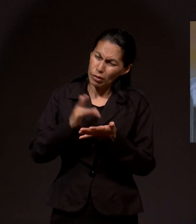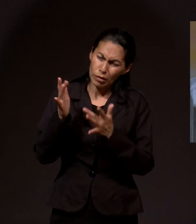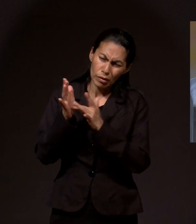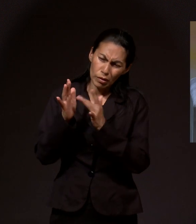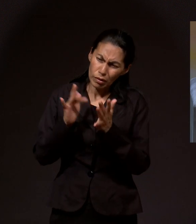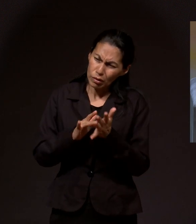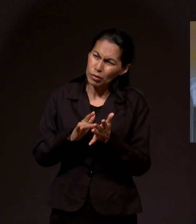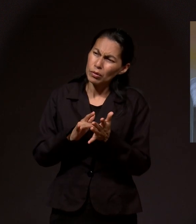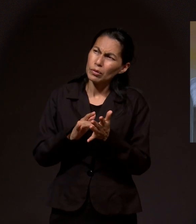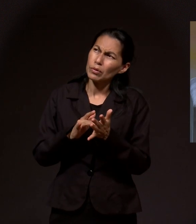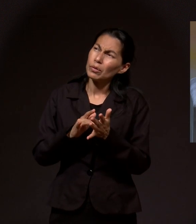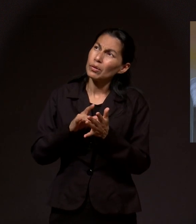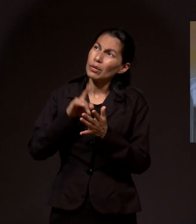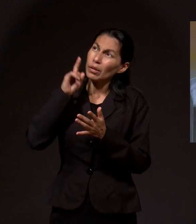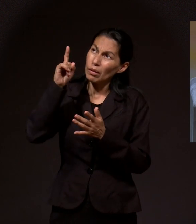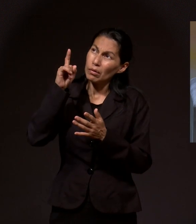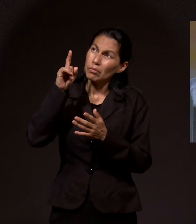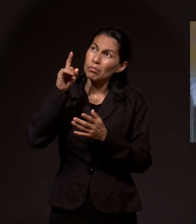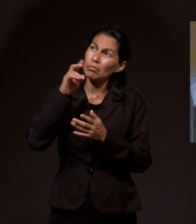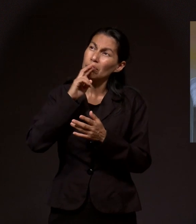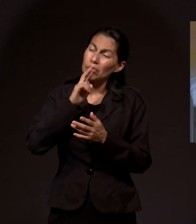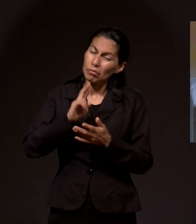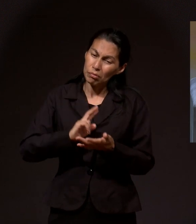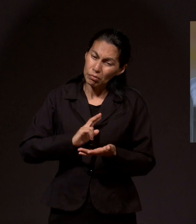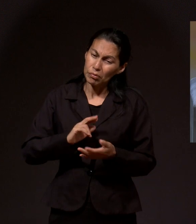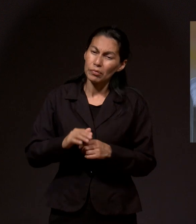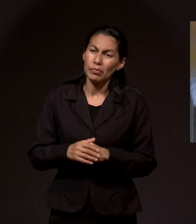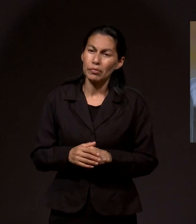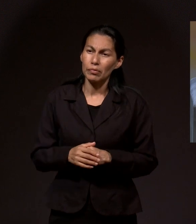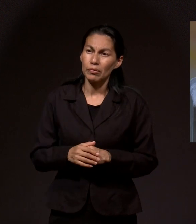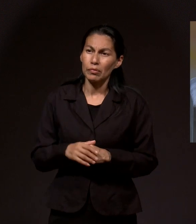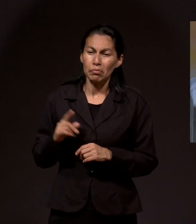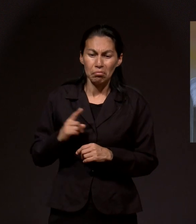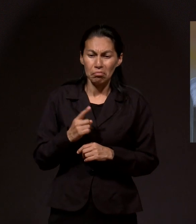los méritos de Jesús, nuestras oraciones, como seamos y con donde estemos,